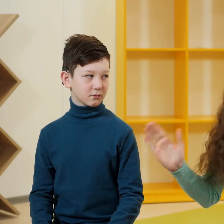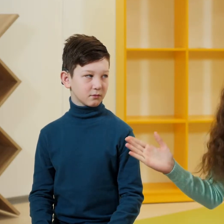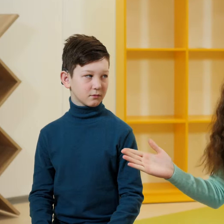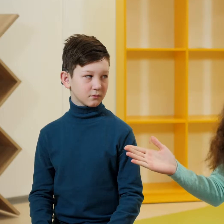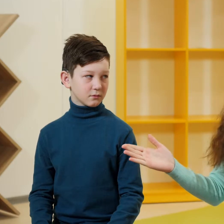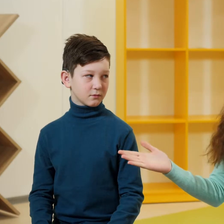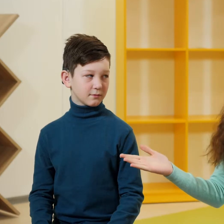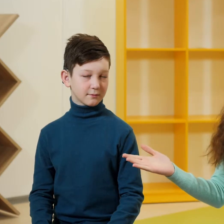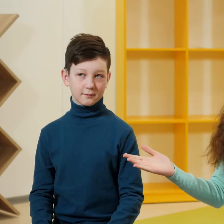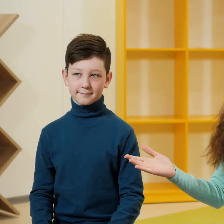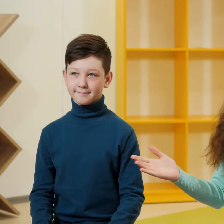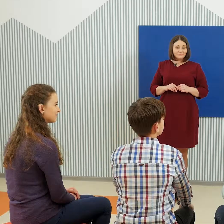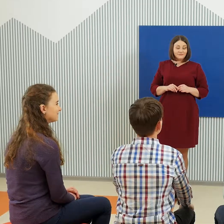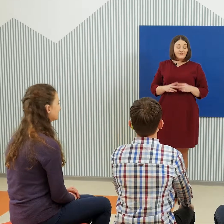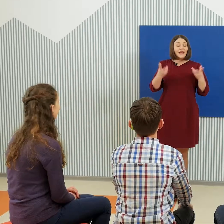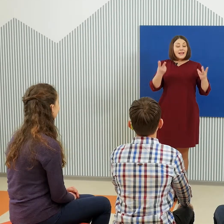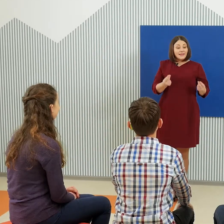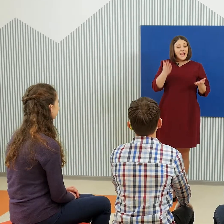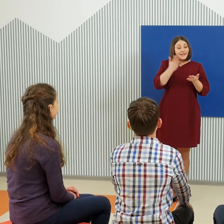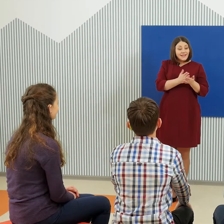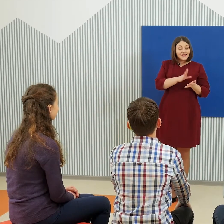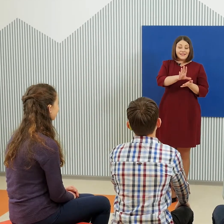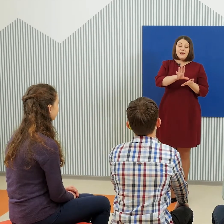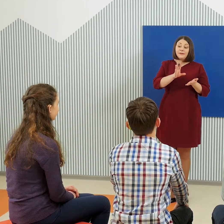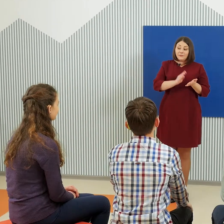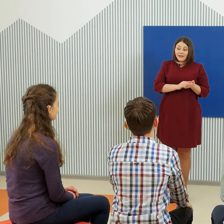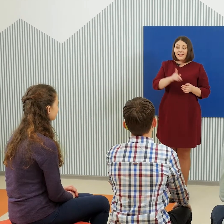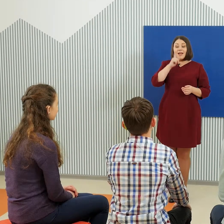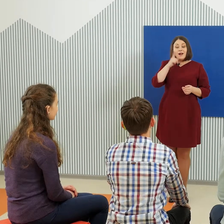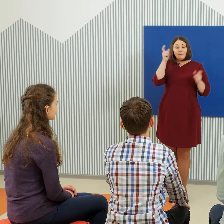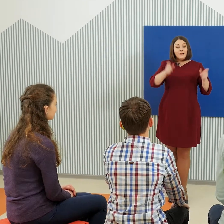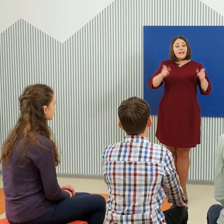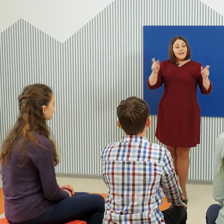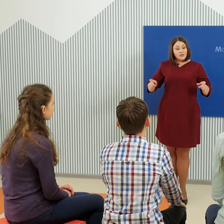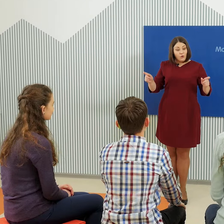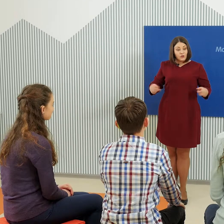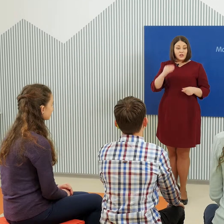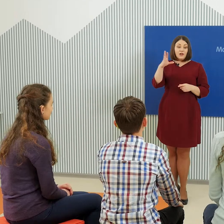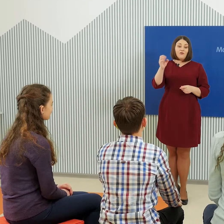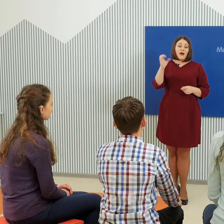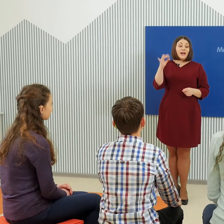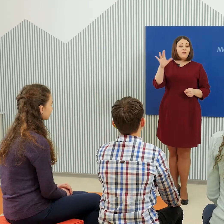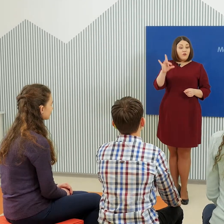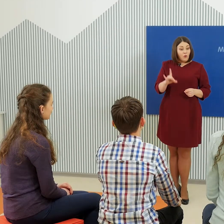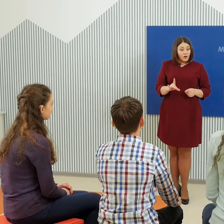только единственные? Да, есть. Например, молодёжь, парфор,